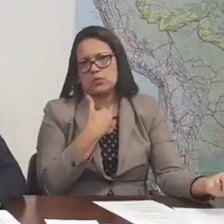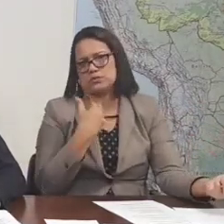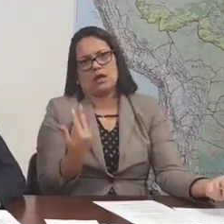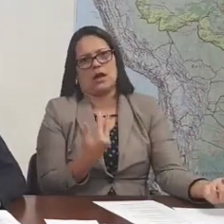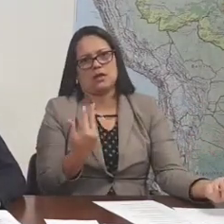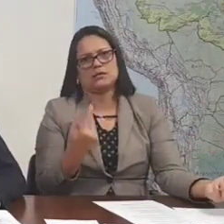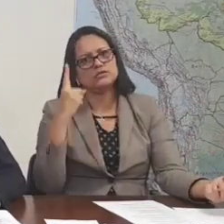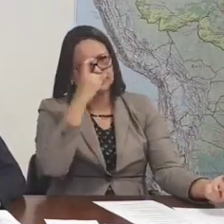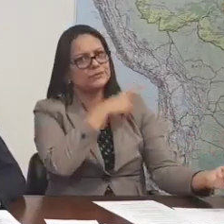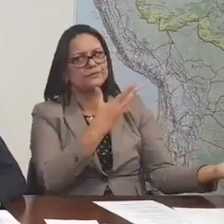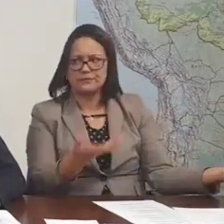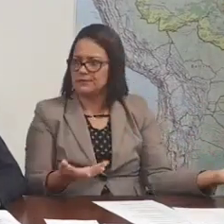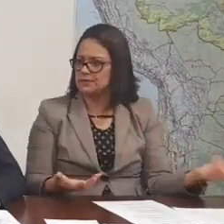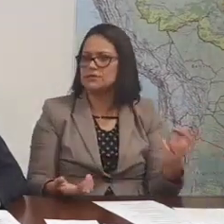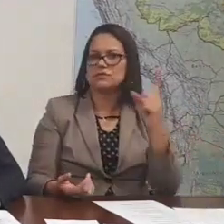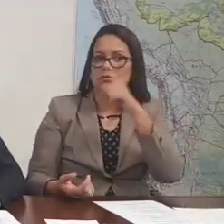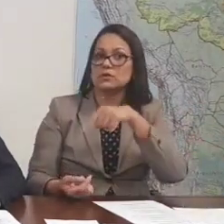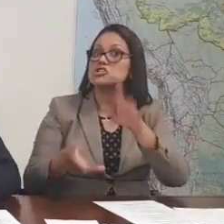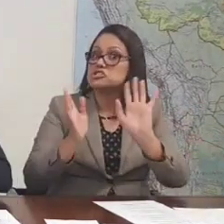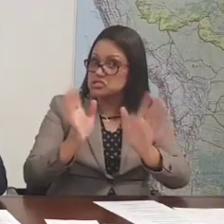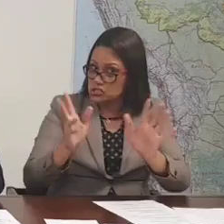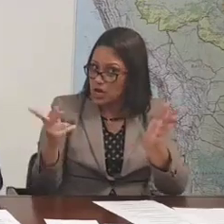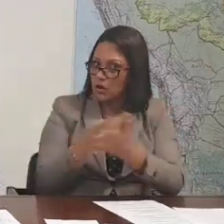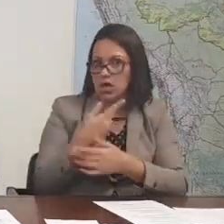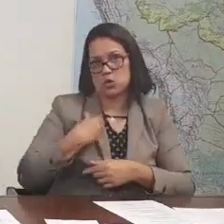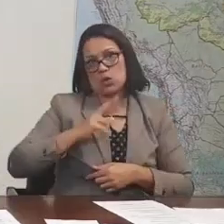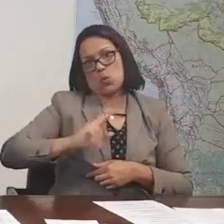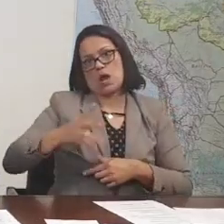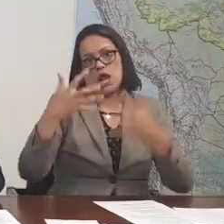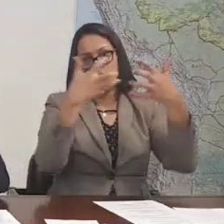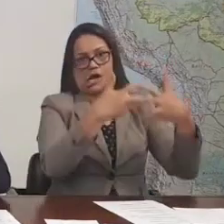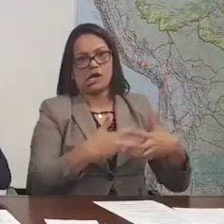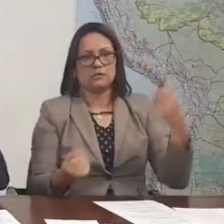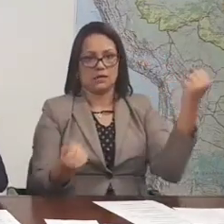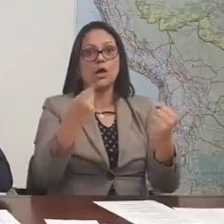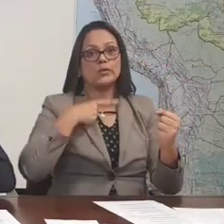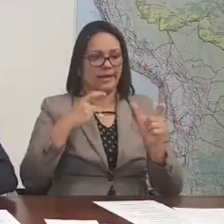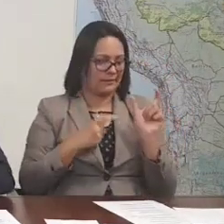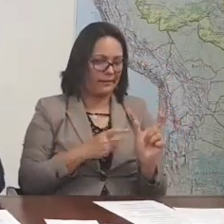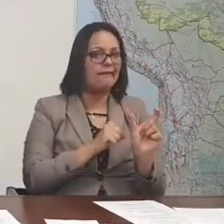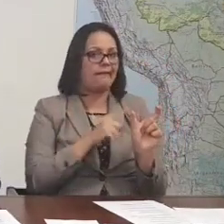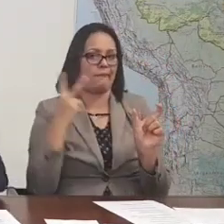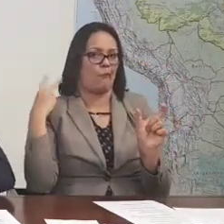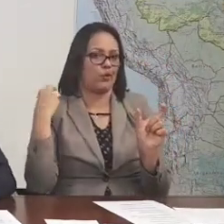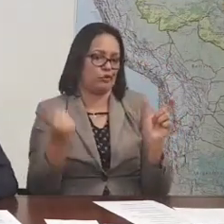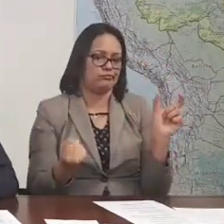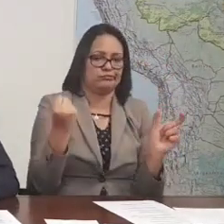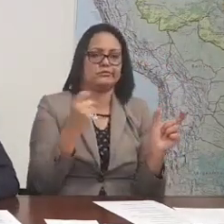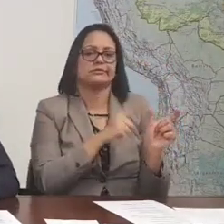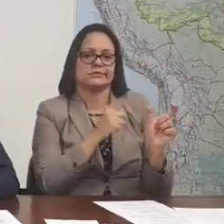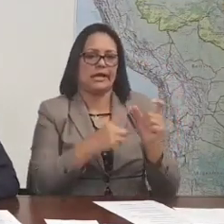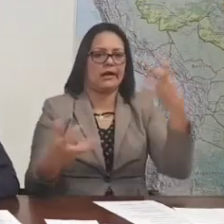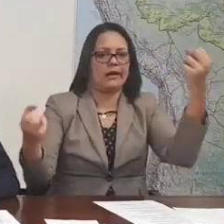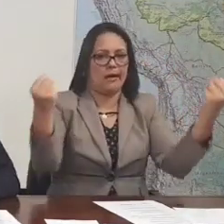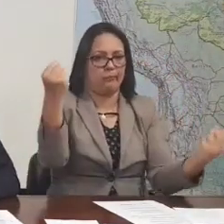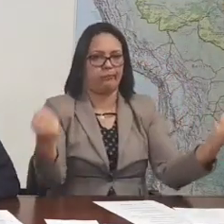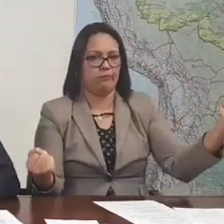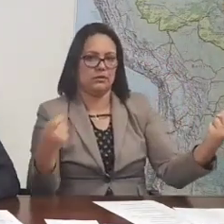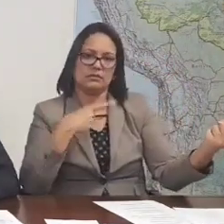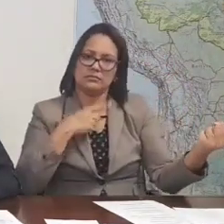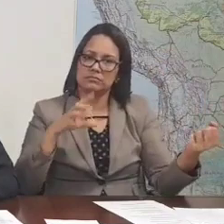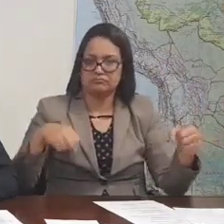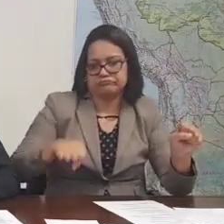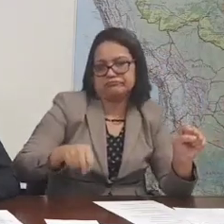Sim, bastante complicado. Complicado. Eu já passei por isso, não sou caminhonista, sou habilitado a dirigir também caminhão, sou motociclista, mas,